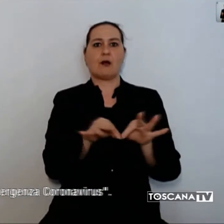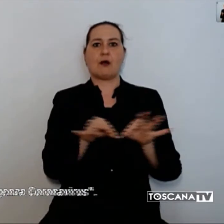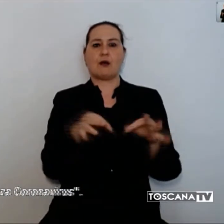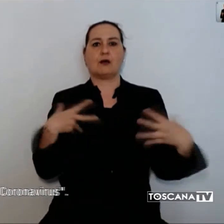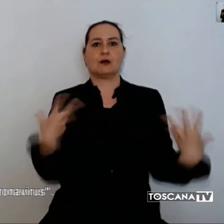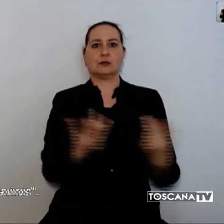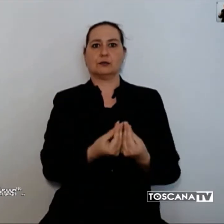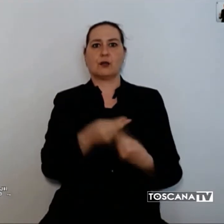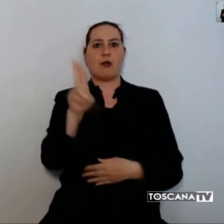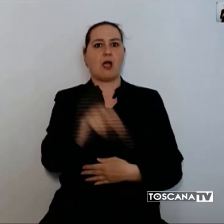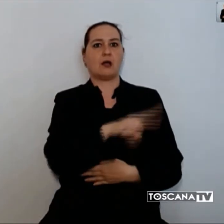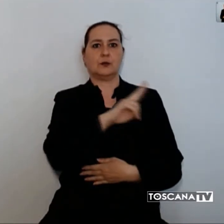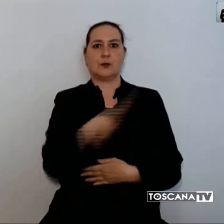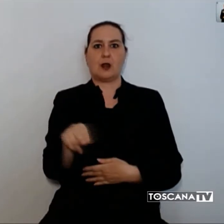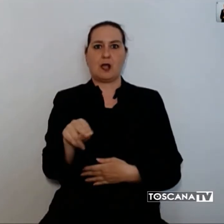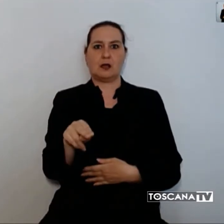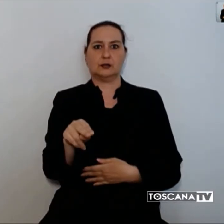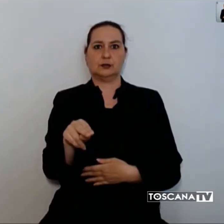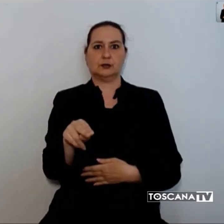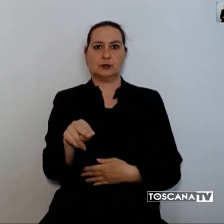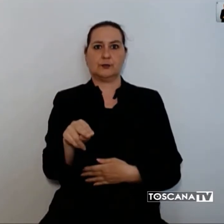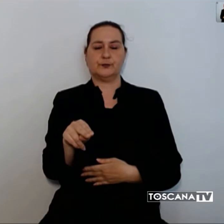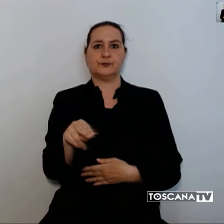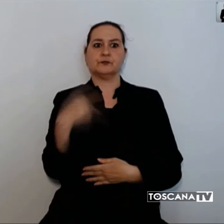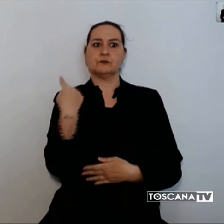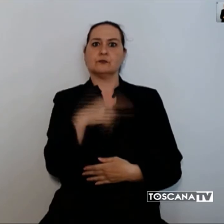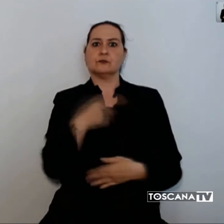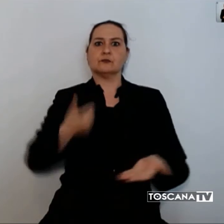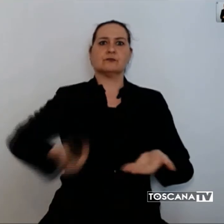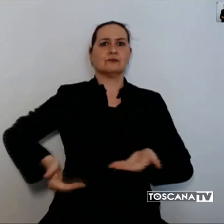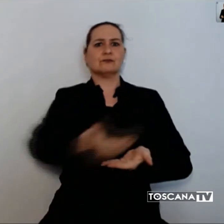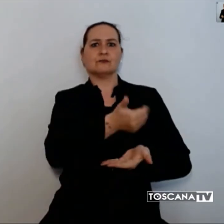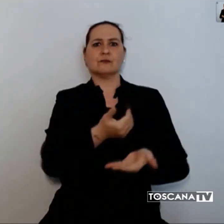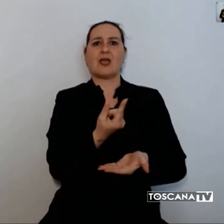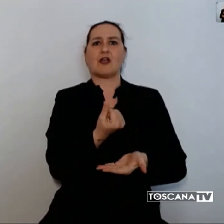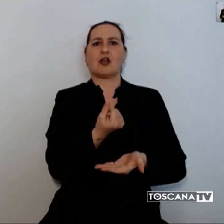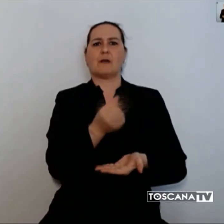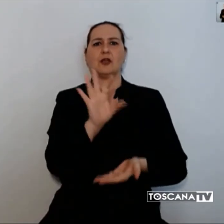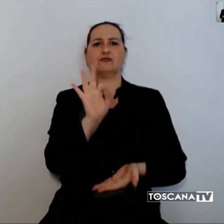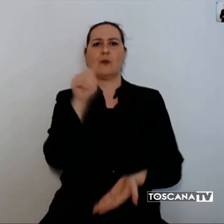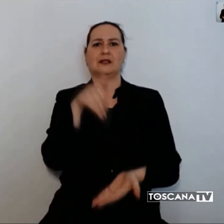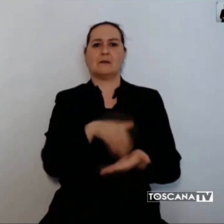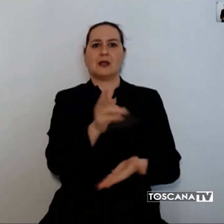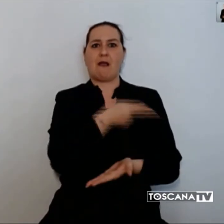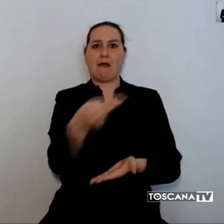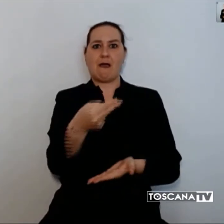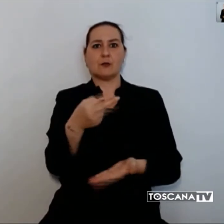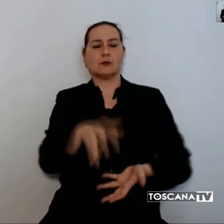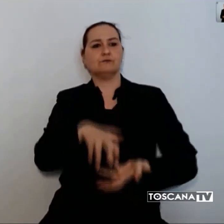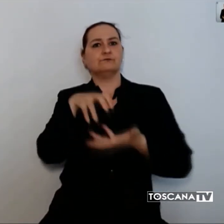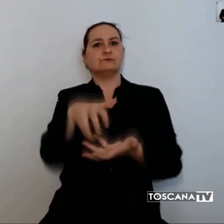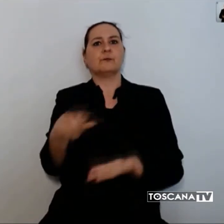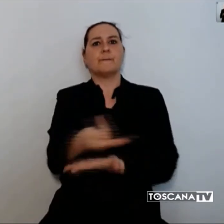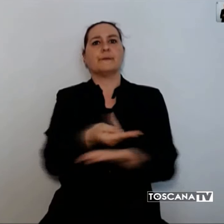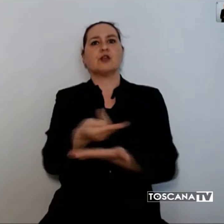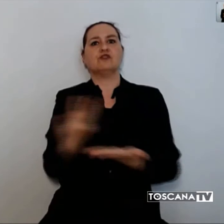destinando tutte le risorse economiche, cioè circa 50.000 euro invece in progetti sociali legati